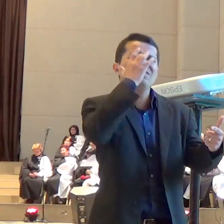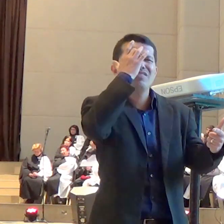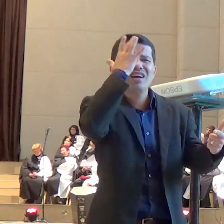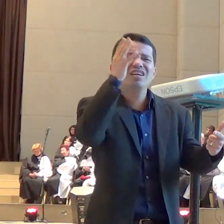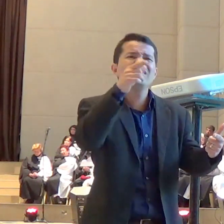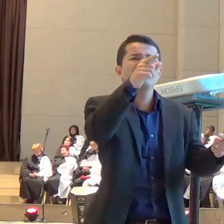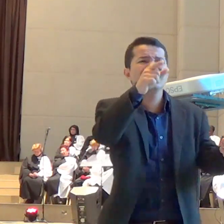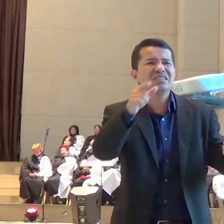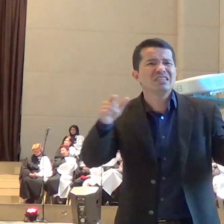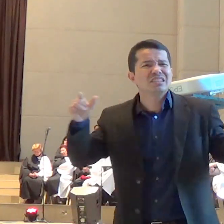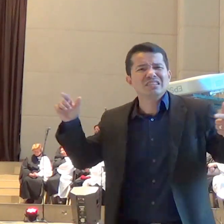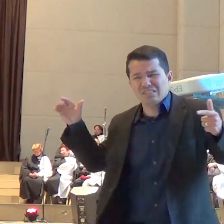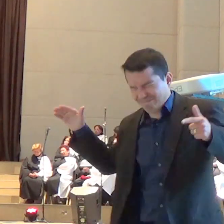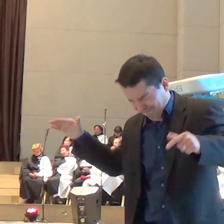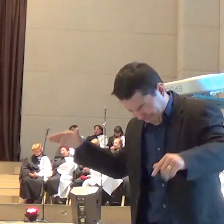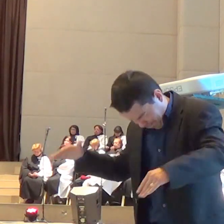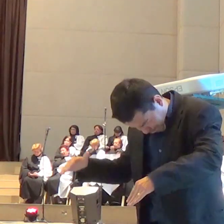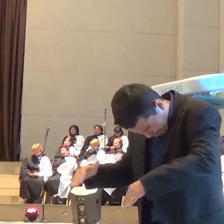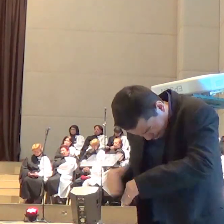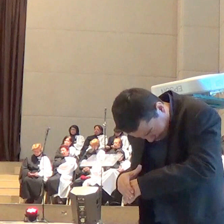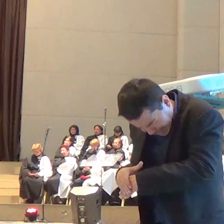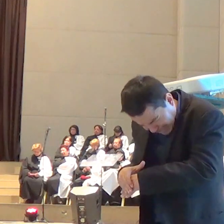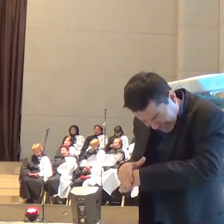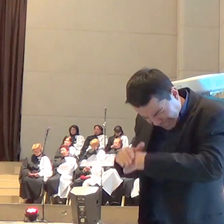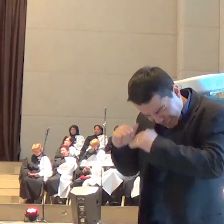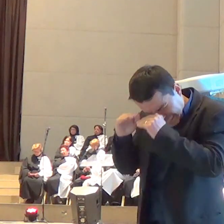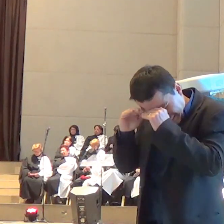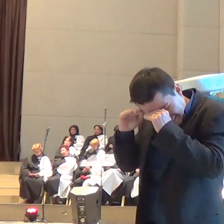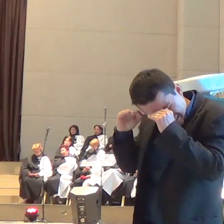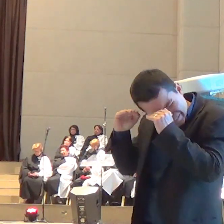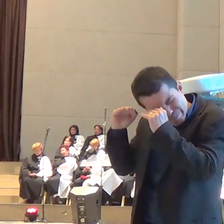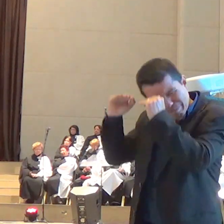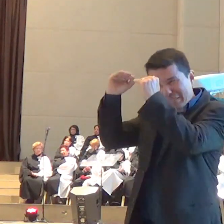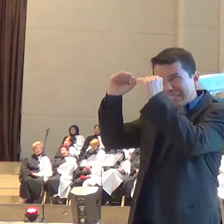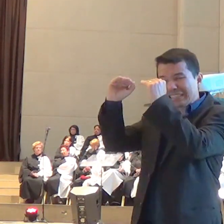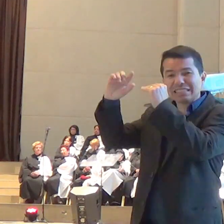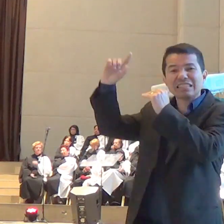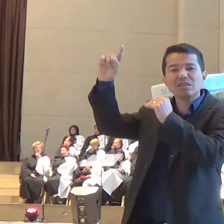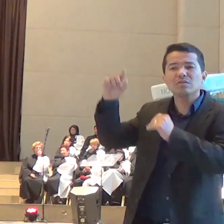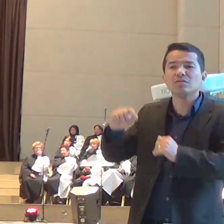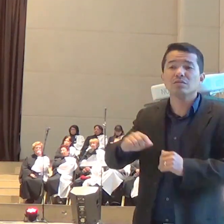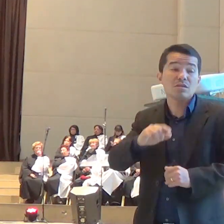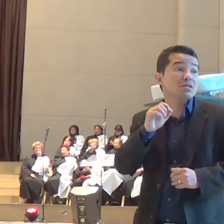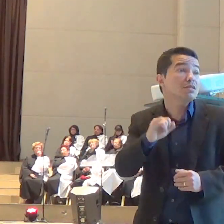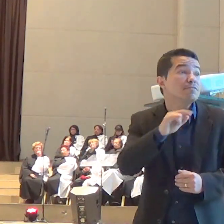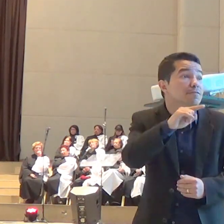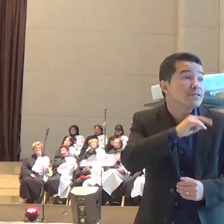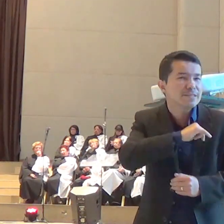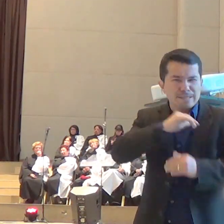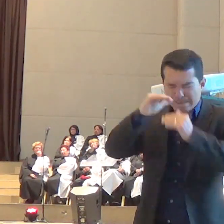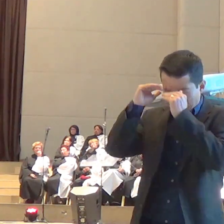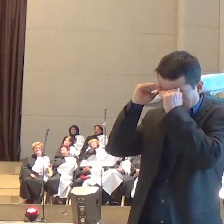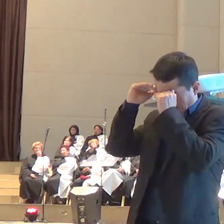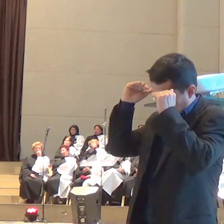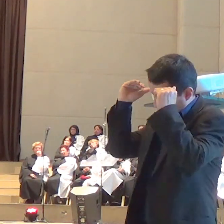porque a Bíblia diz que se a gente submete a potente mão de Deus há seu tempo ele nos